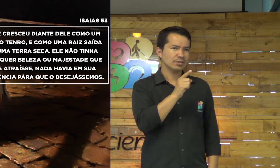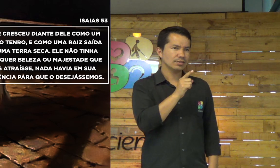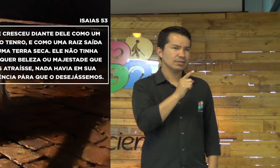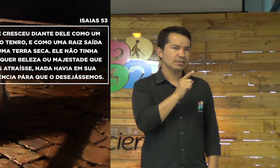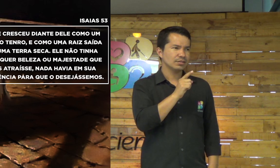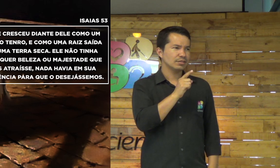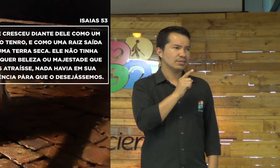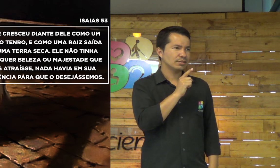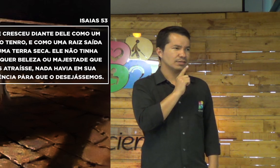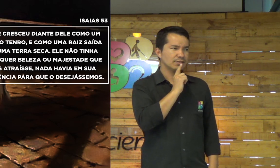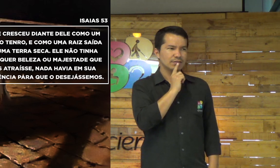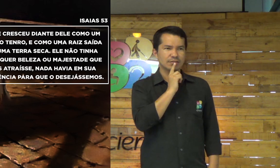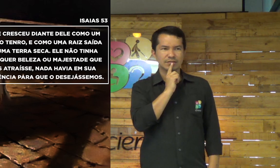Broto-tenro. Broto-tenro.